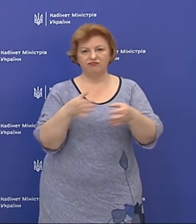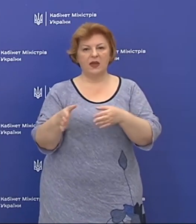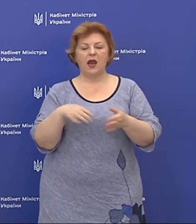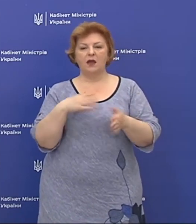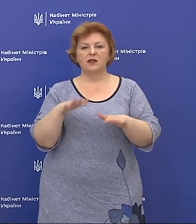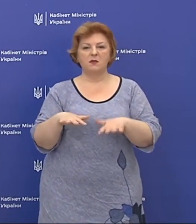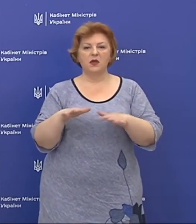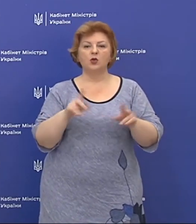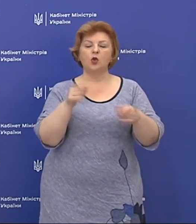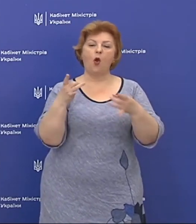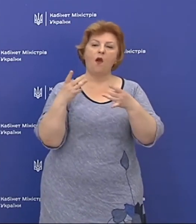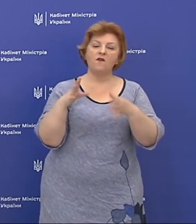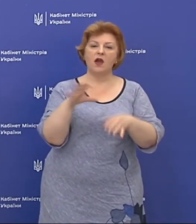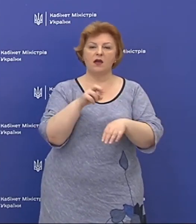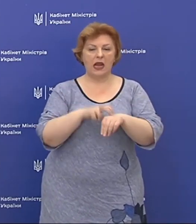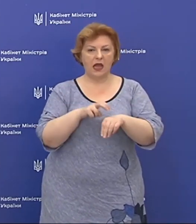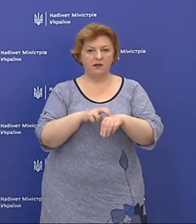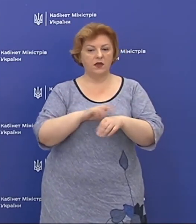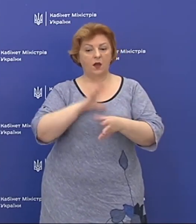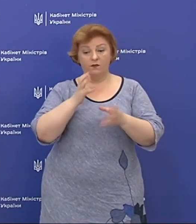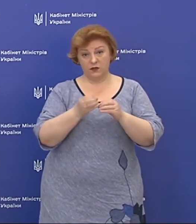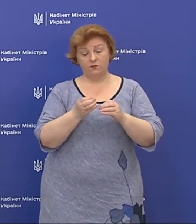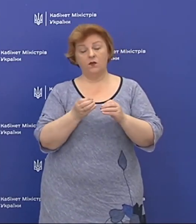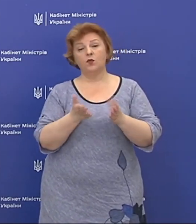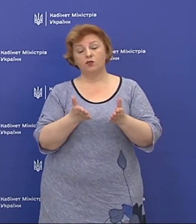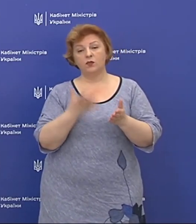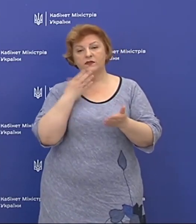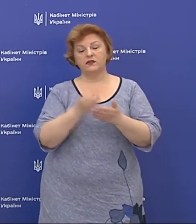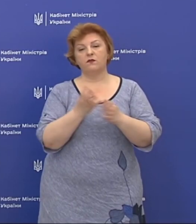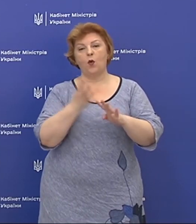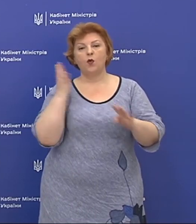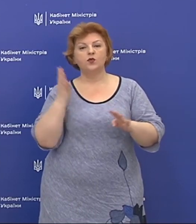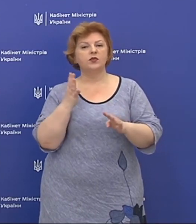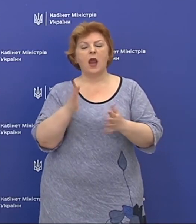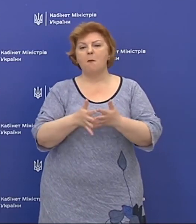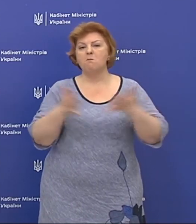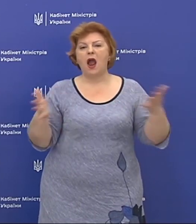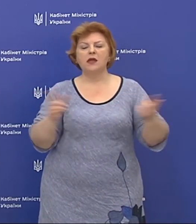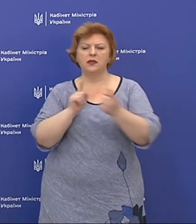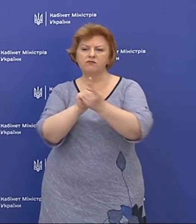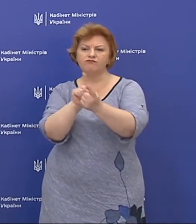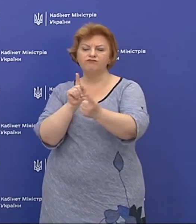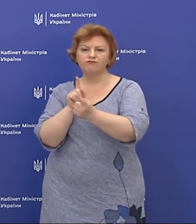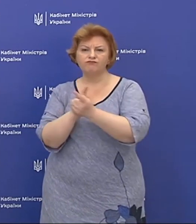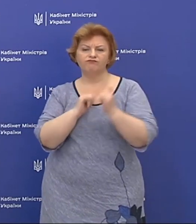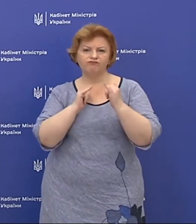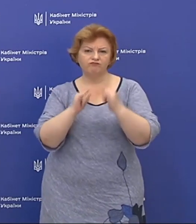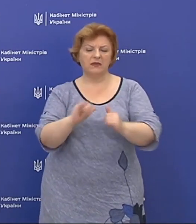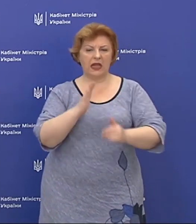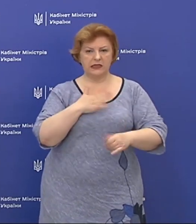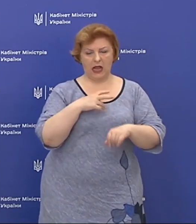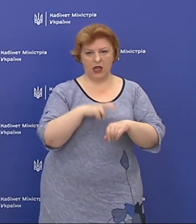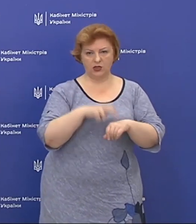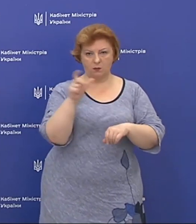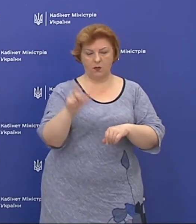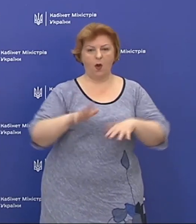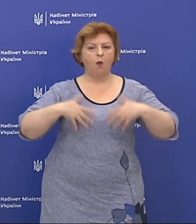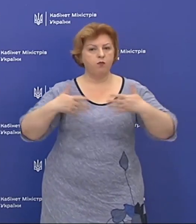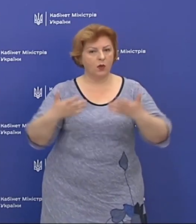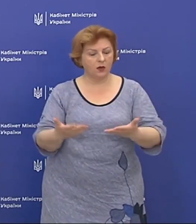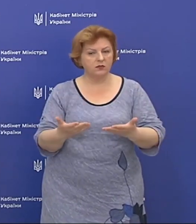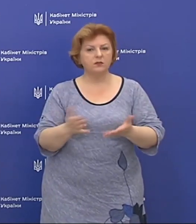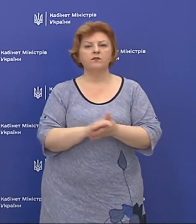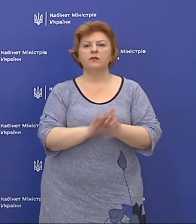говорять наші лікарі. І в свою чергу ми максимально йдемо на зустріч нашим лікарям. Ми проявляємо